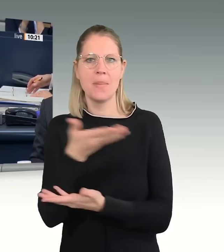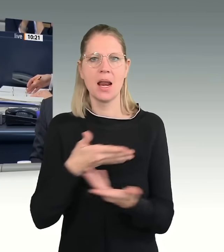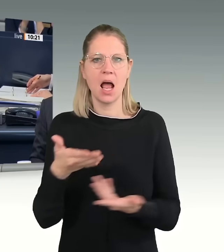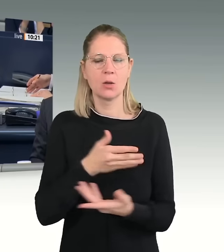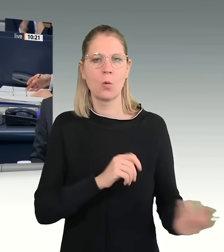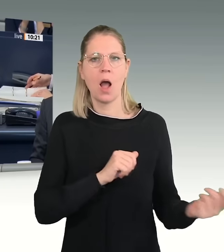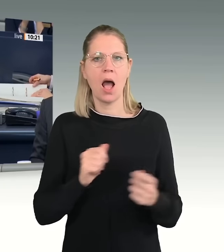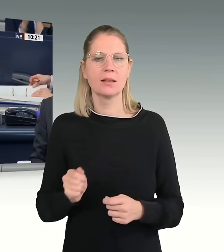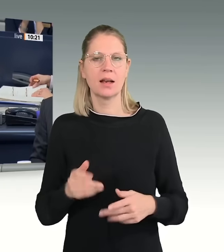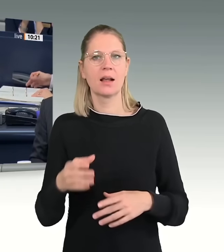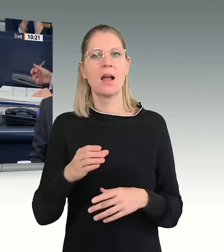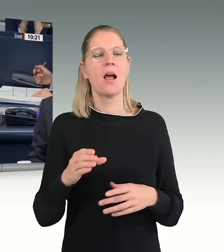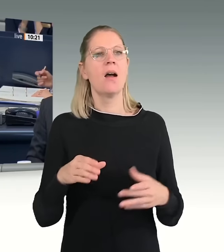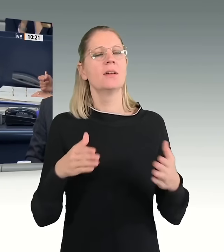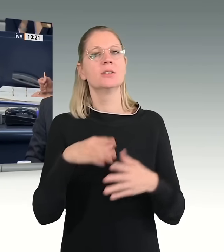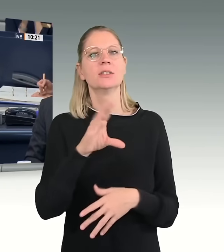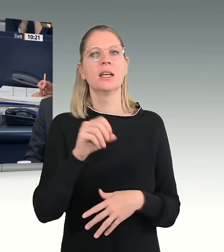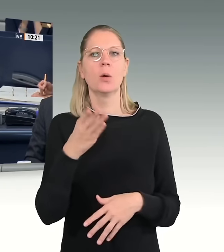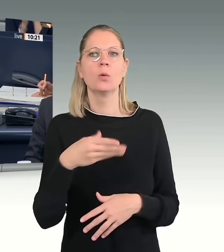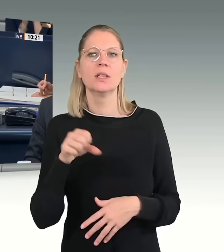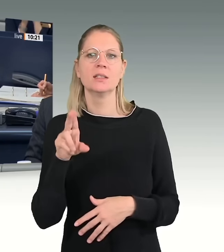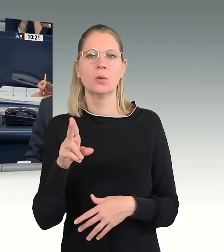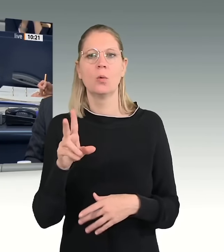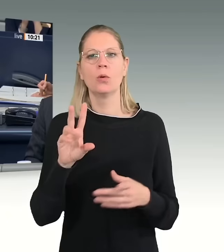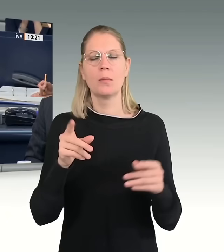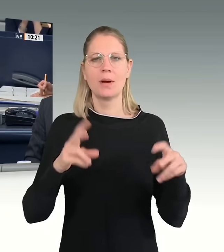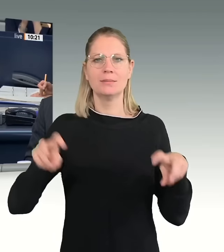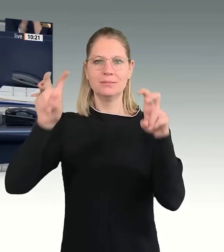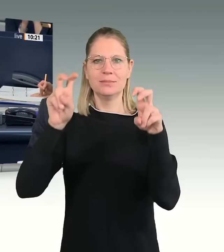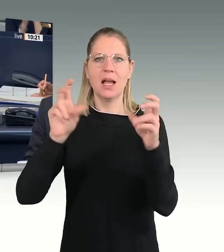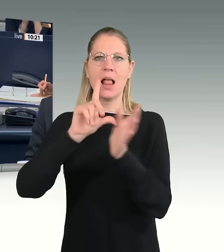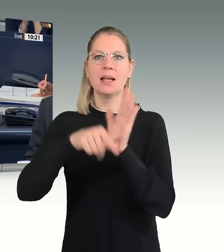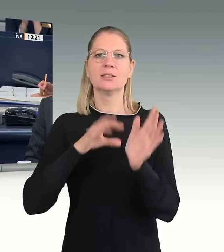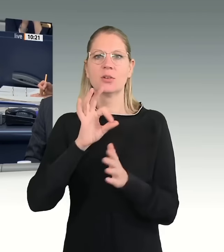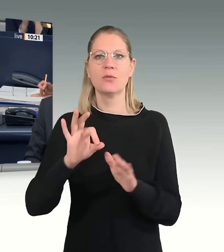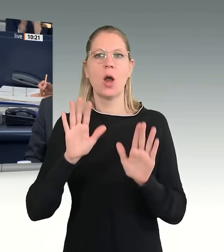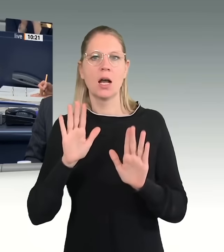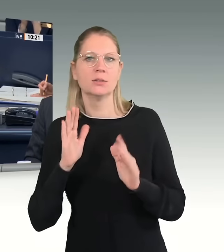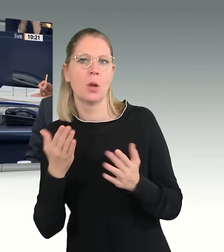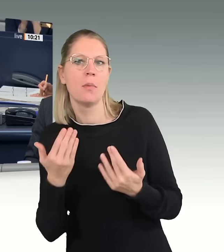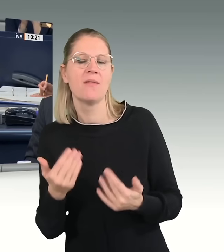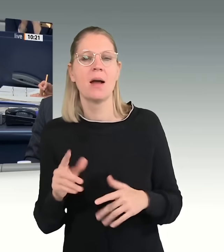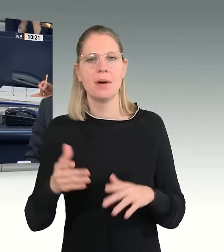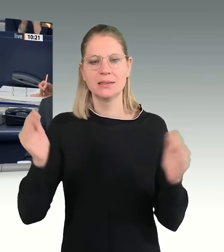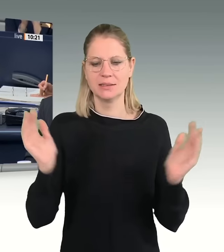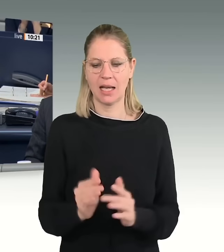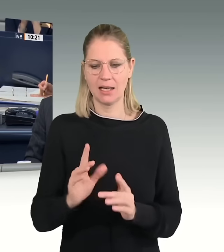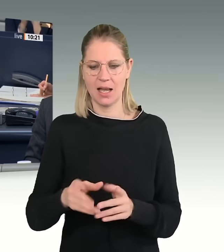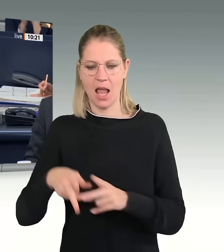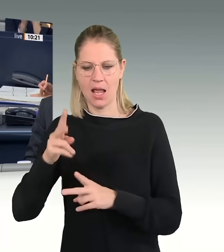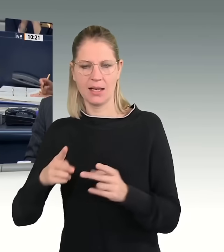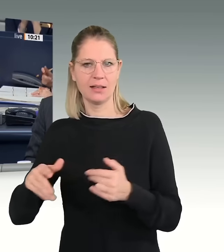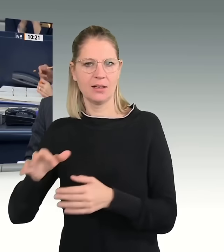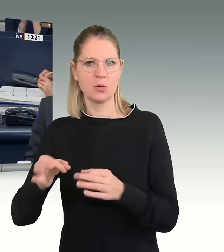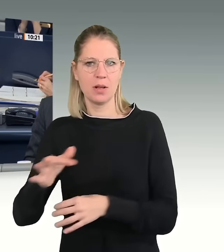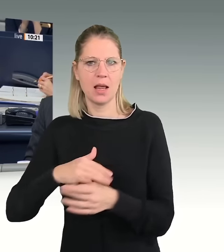Fraktionen der CDU und CSU mit dem Titel Leistungen für Asylbewerber senken, rechtliche Spielräume nutzen, sowie Beratung